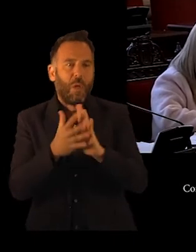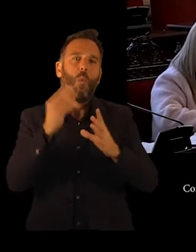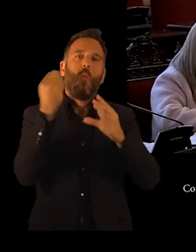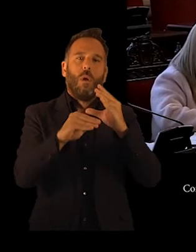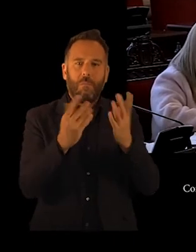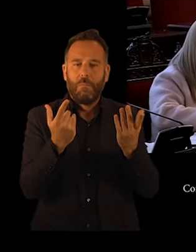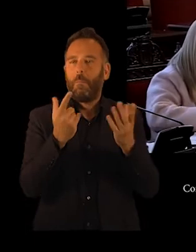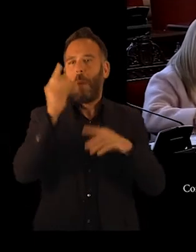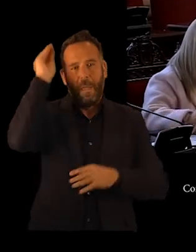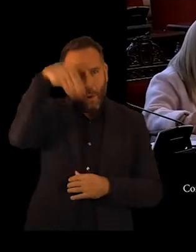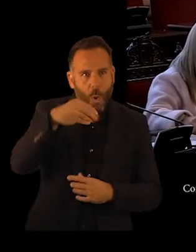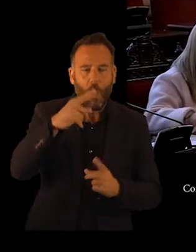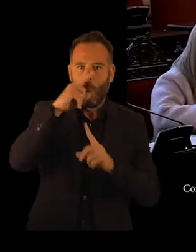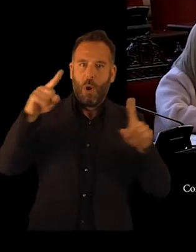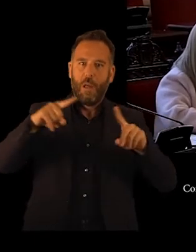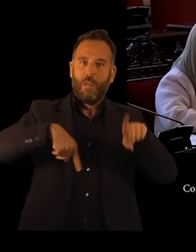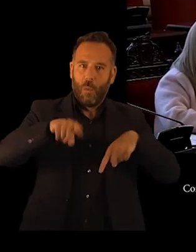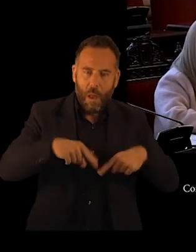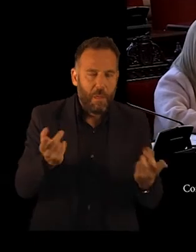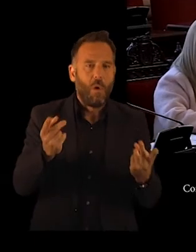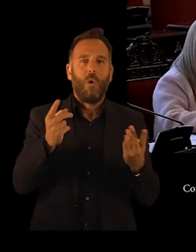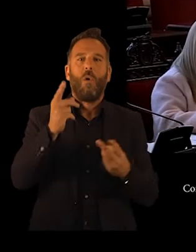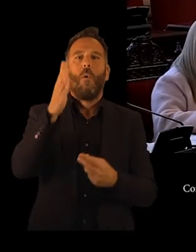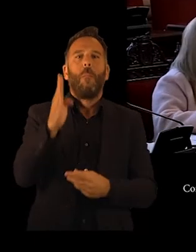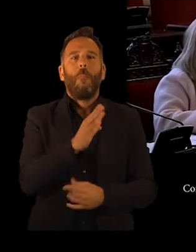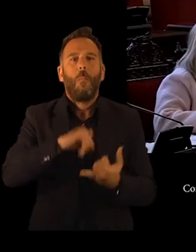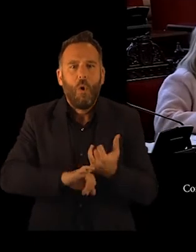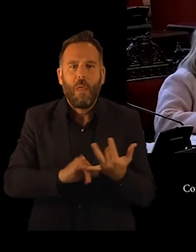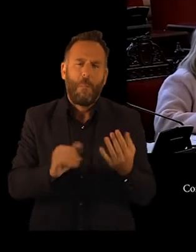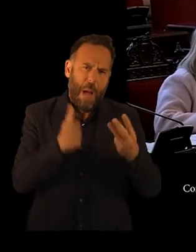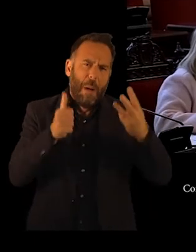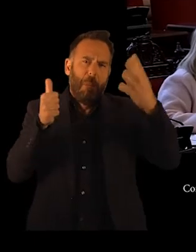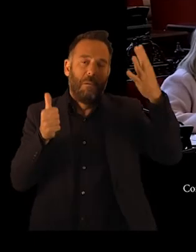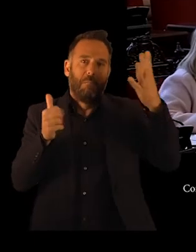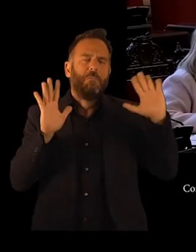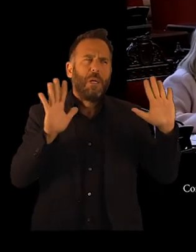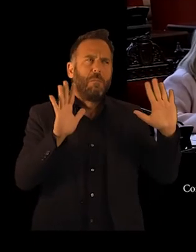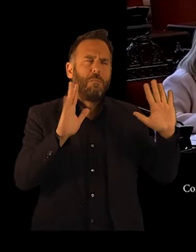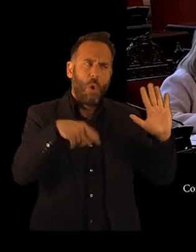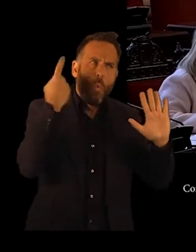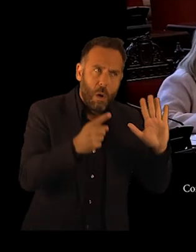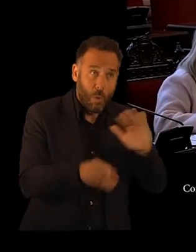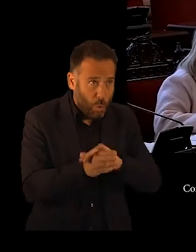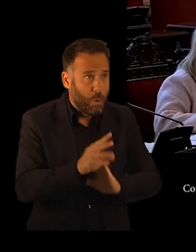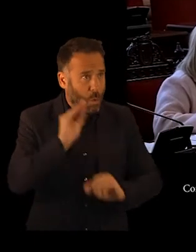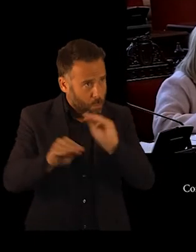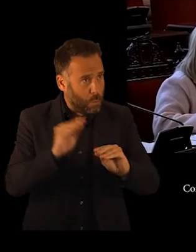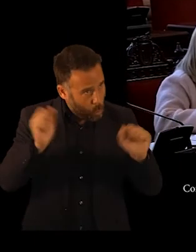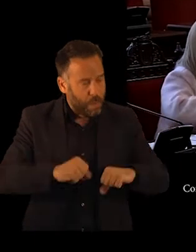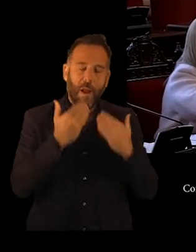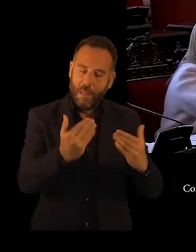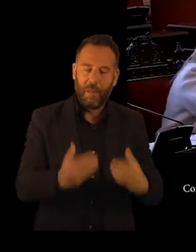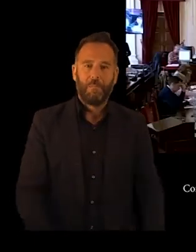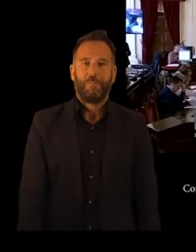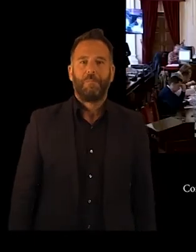tipo padrón, impuesto de vehículos, celebración de matrimonio, etcétera. Y, bueno, continúo en la segunda ronda. SEÑORA Gracias,